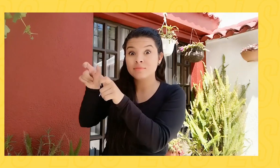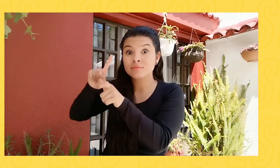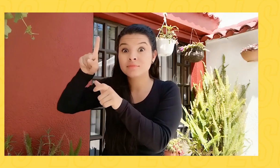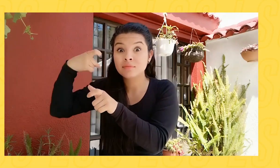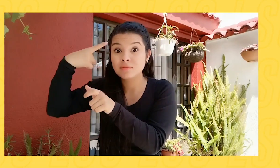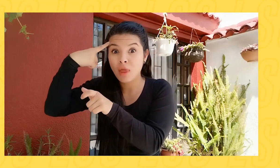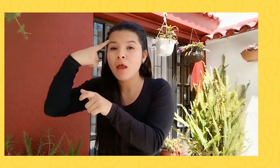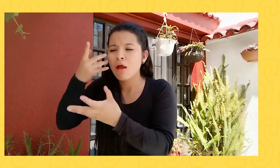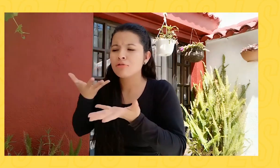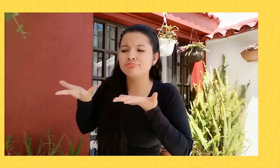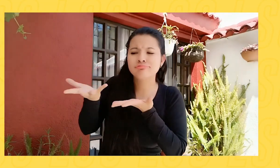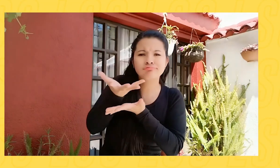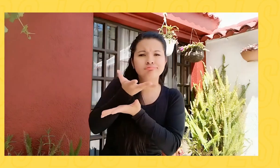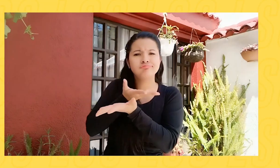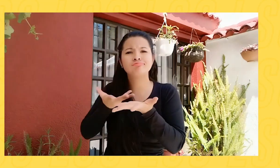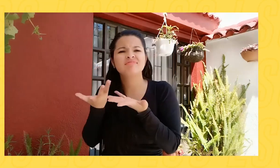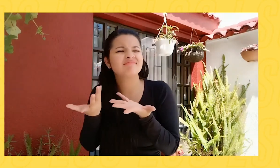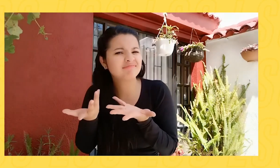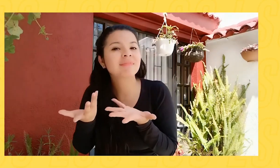que nos hablarán de los logros,